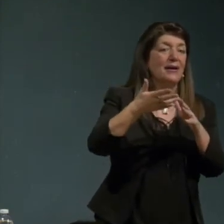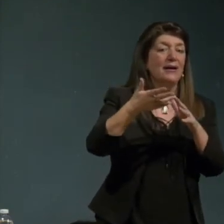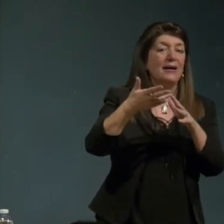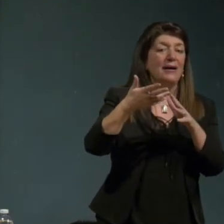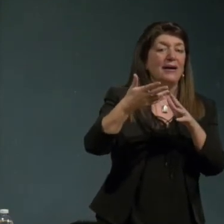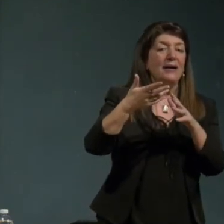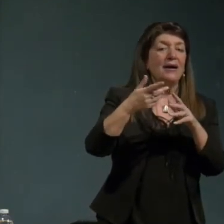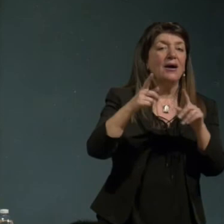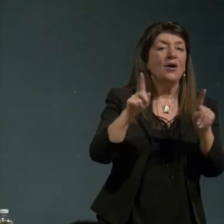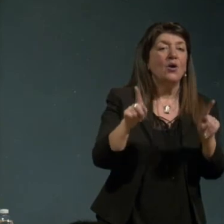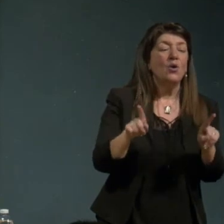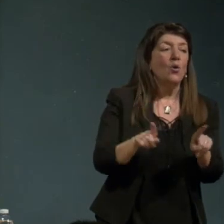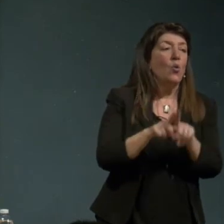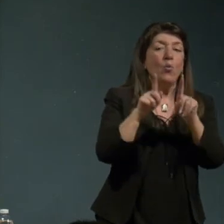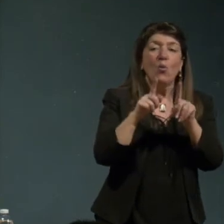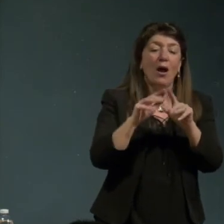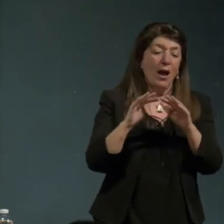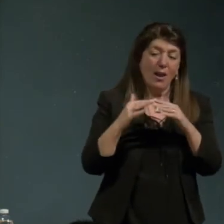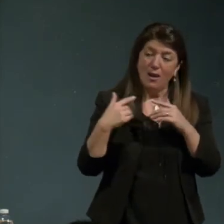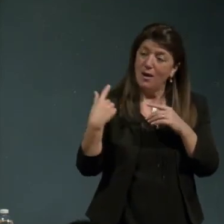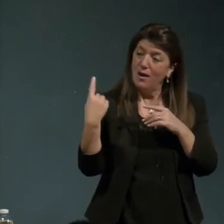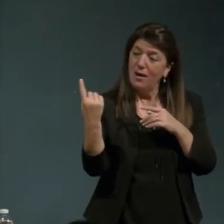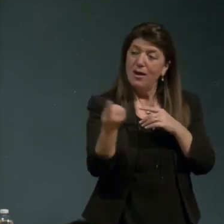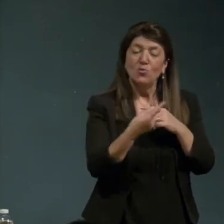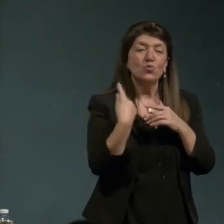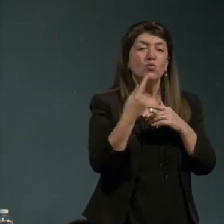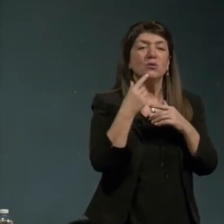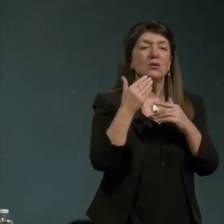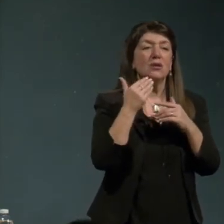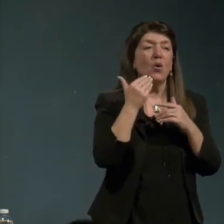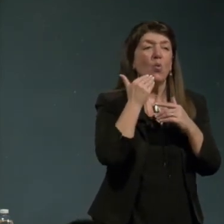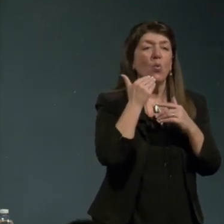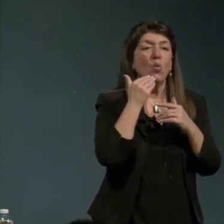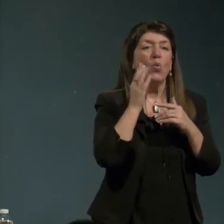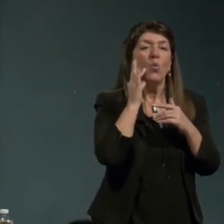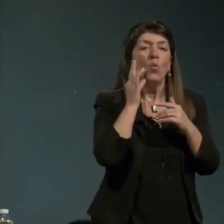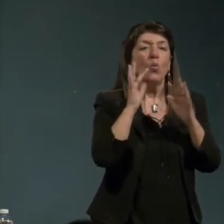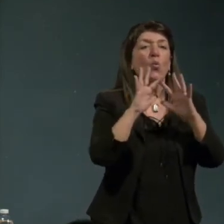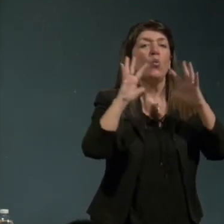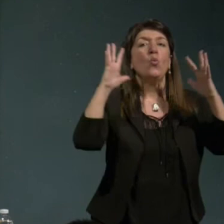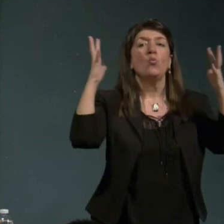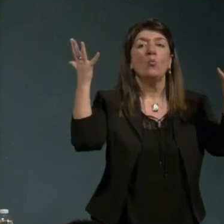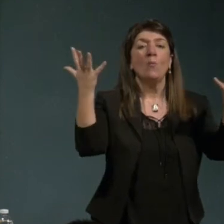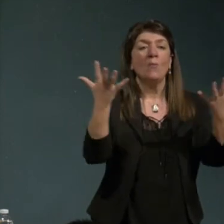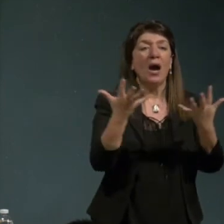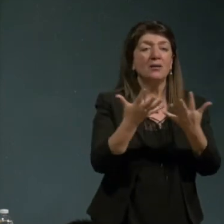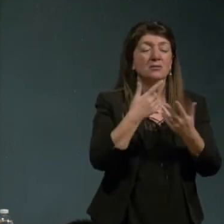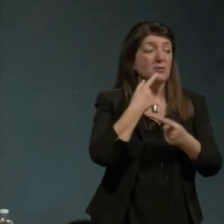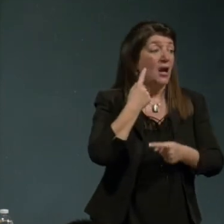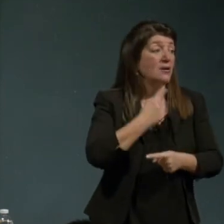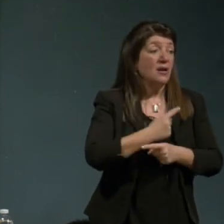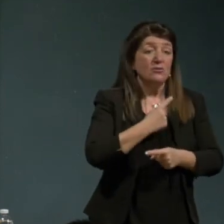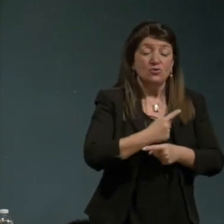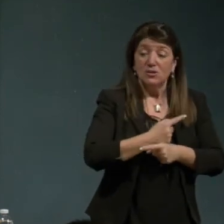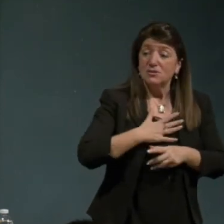stessa pienitudine dell'umanità che è evidente che oggi è una cosa necessaria per sentire